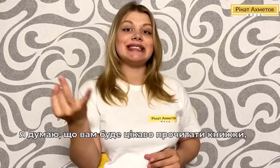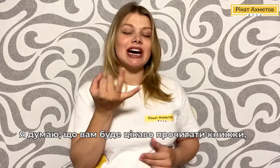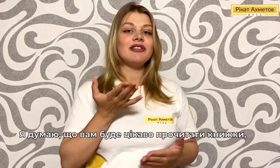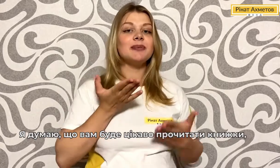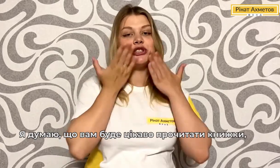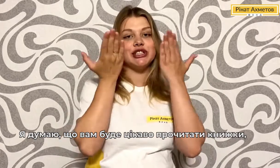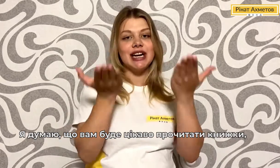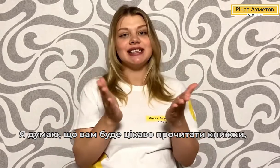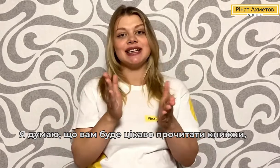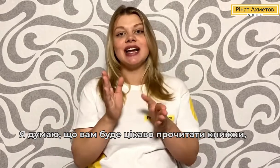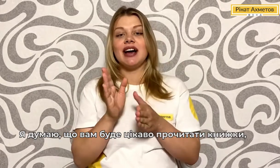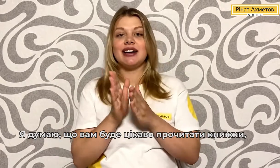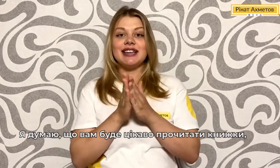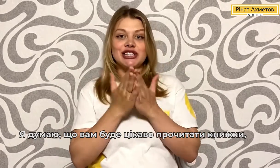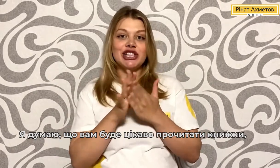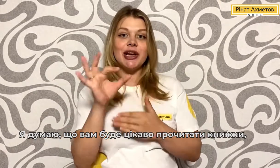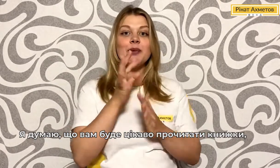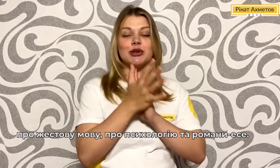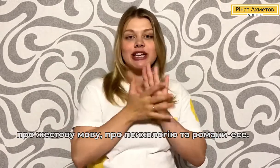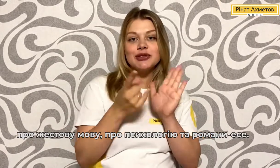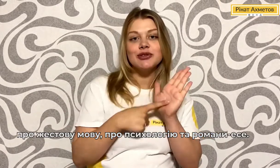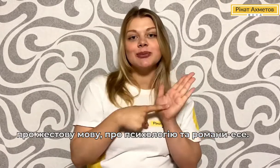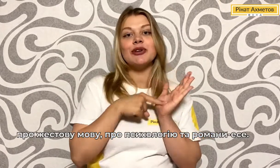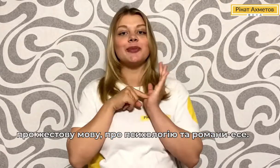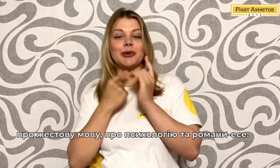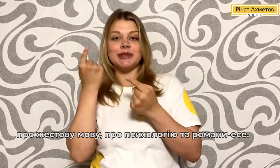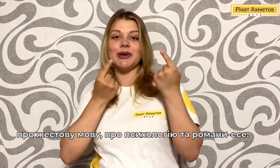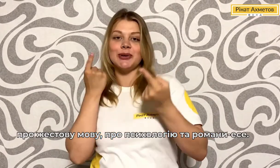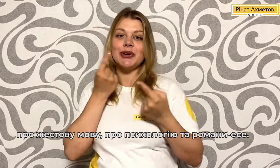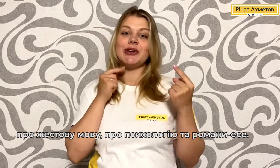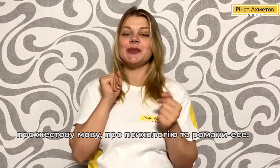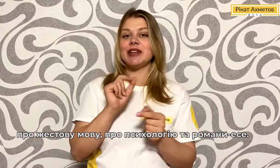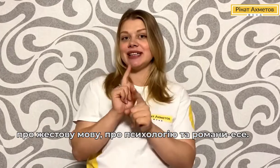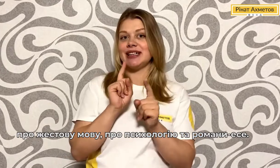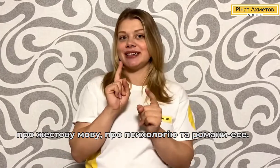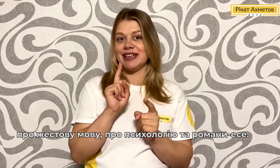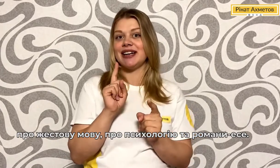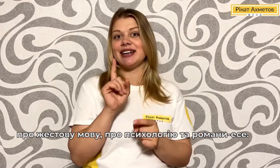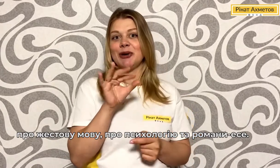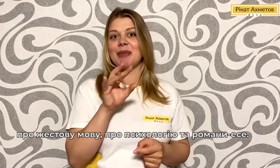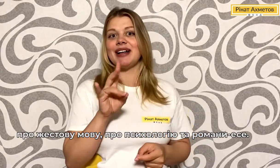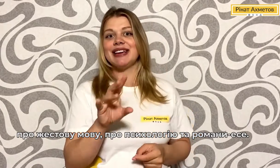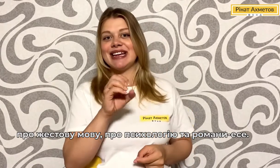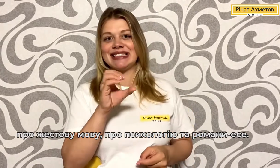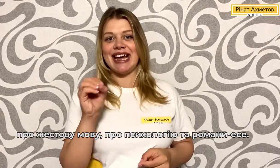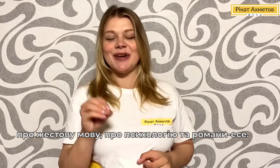цікаво прочитати книжки про жестову мову, про психологію та романи-есе.